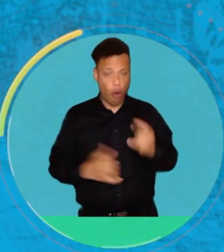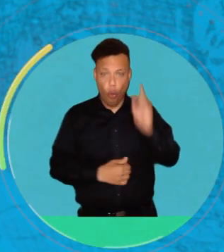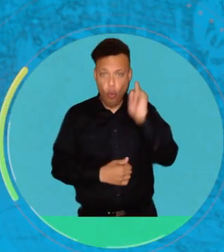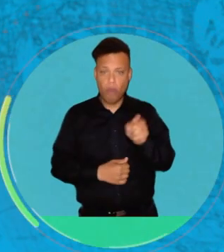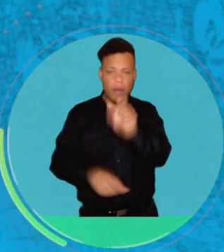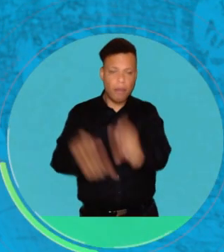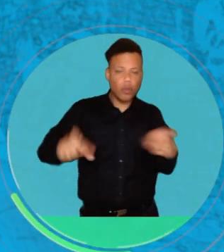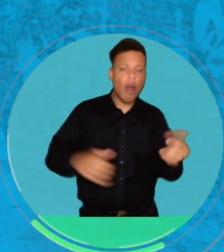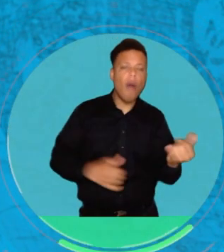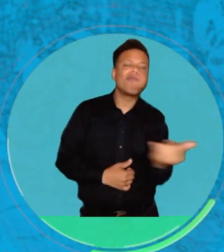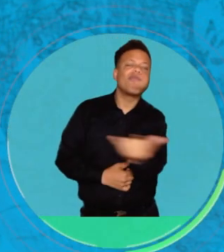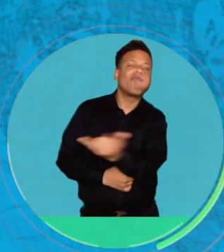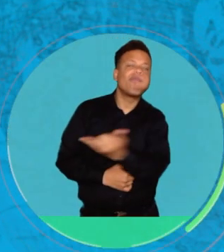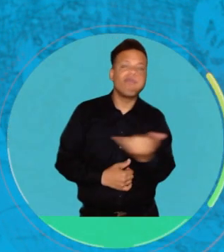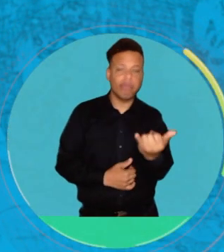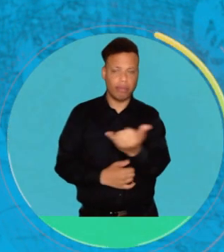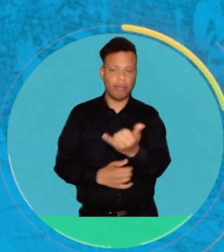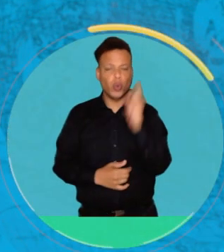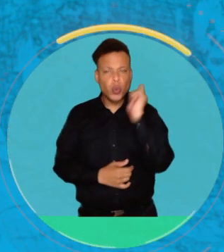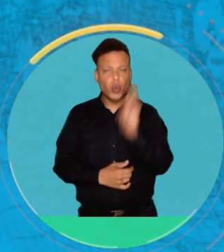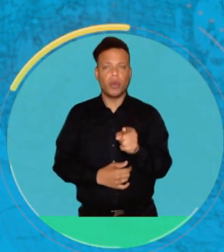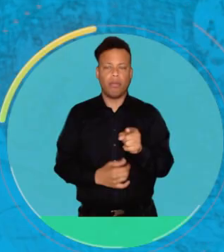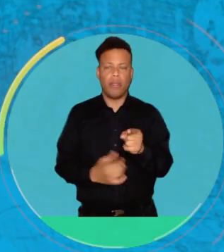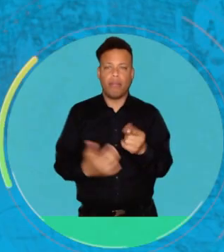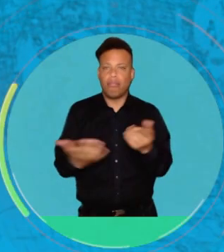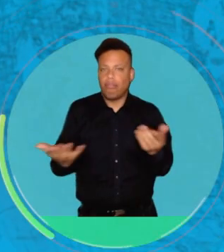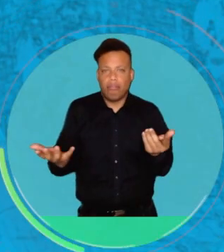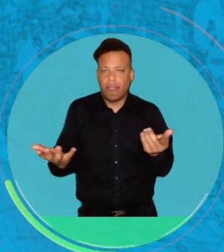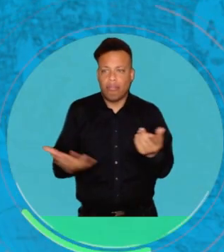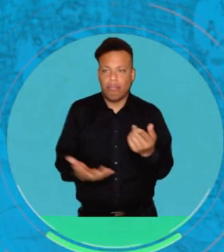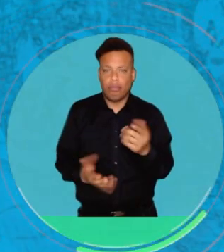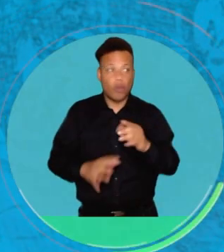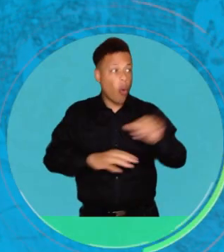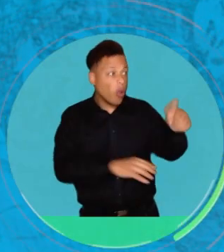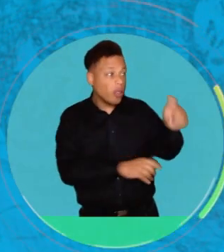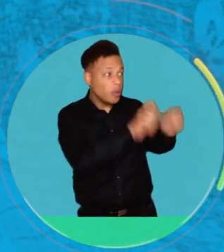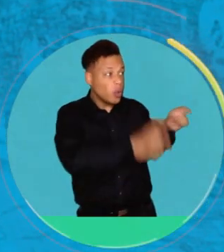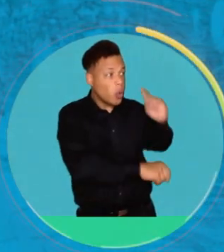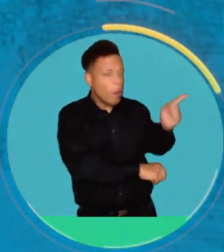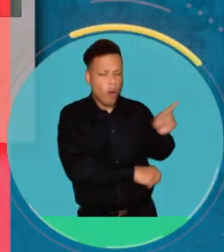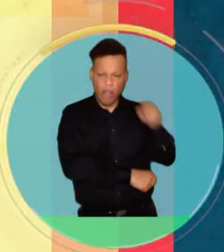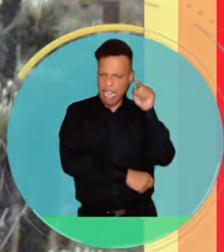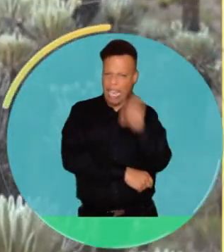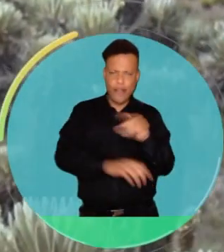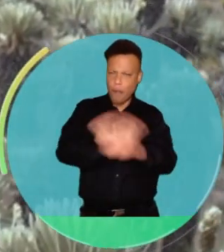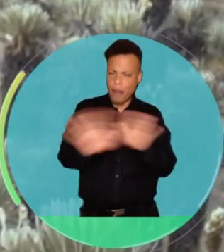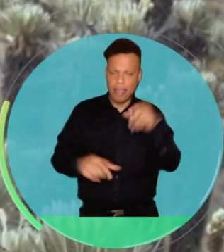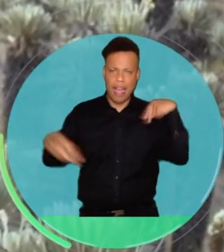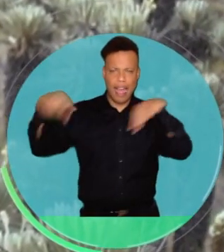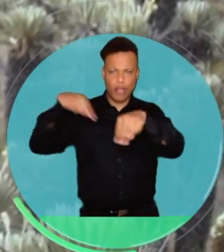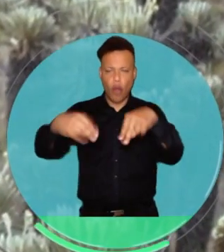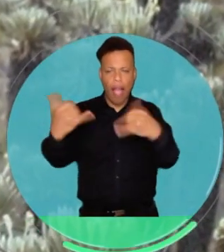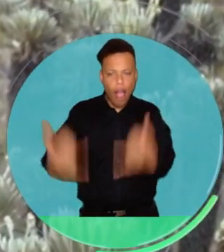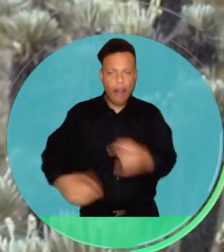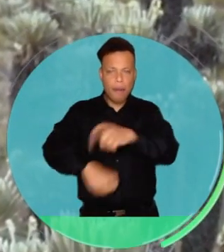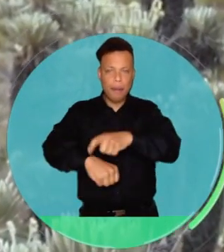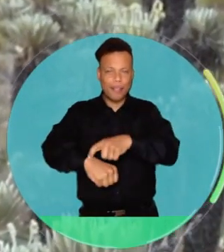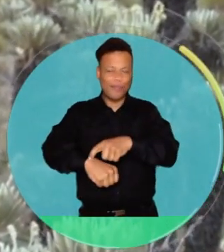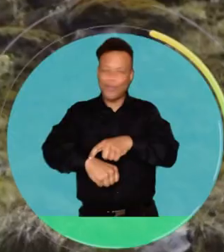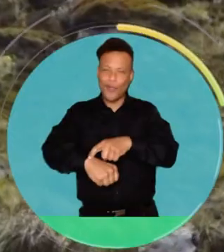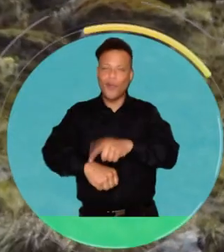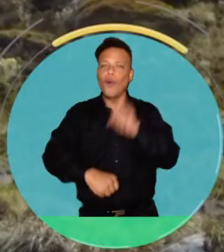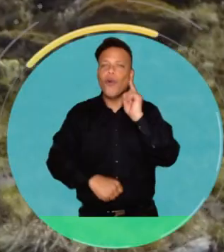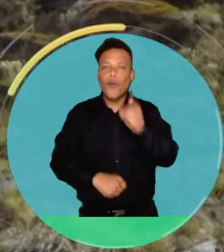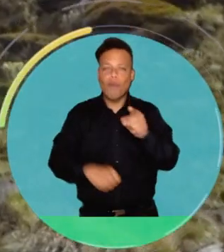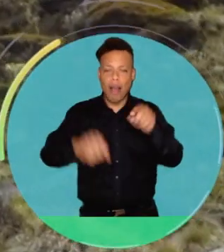responsabilizar a los actores actuales del tema como únicos responsables